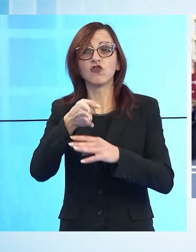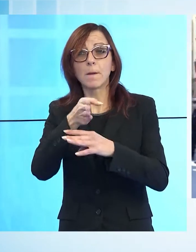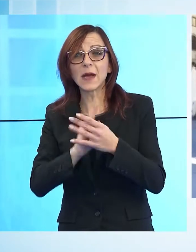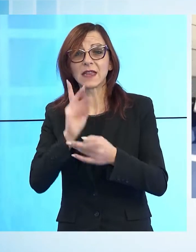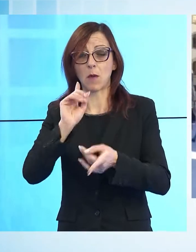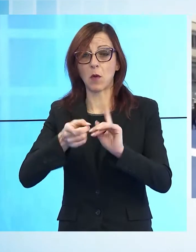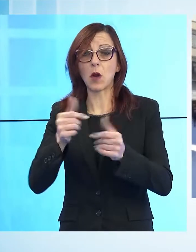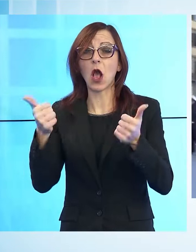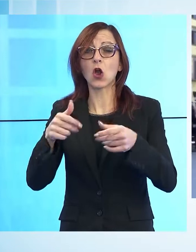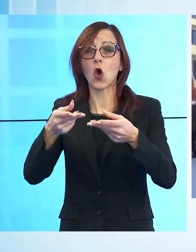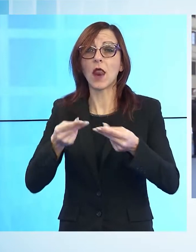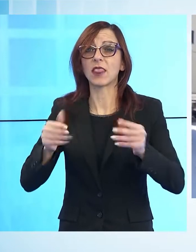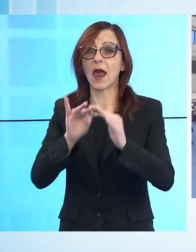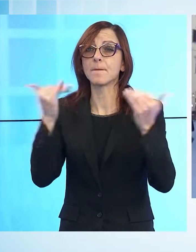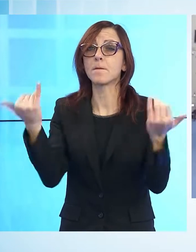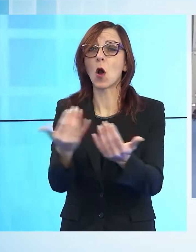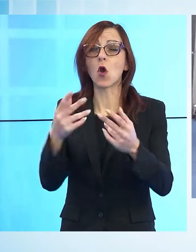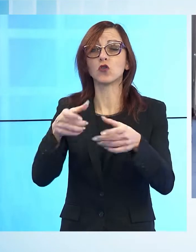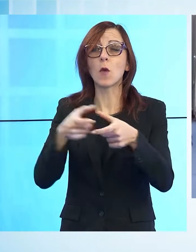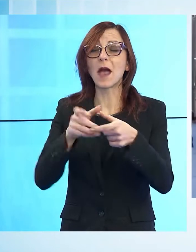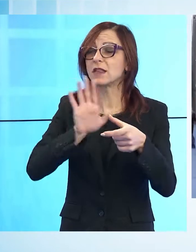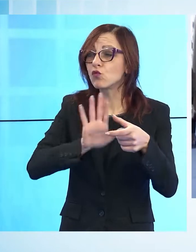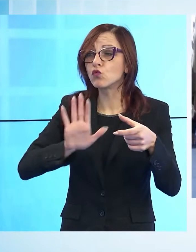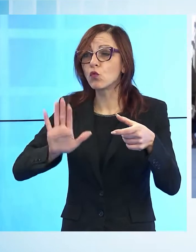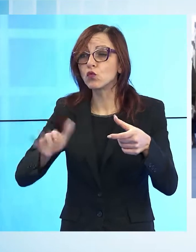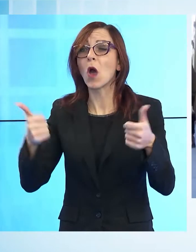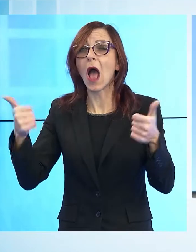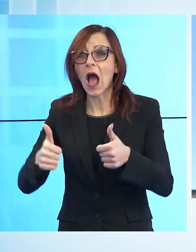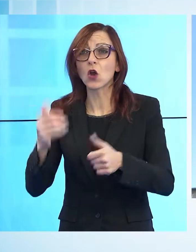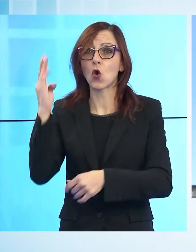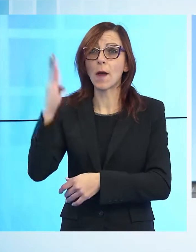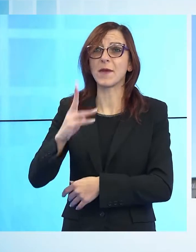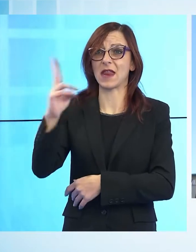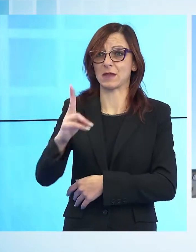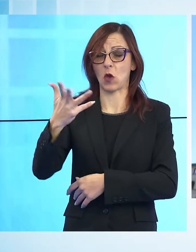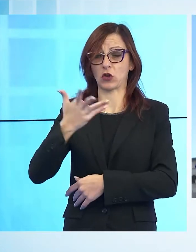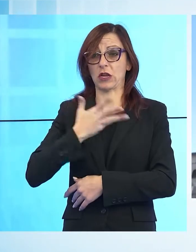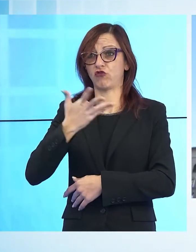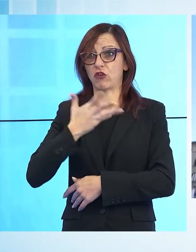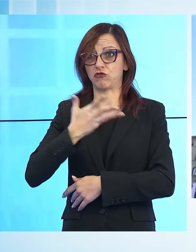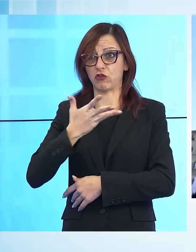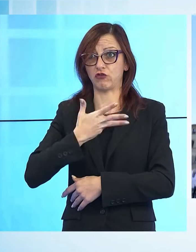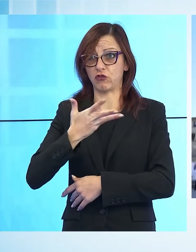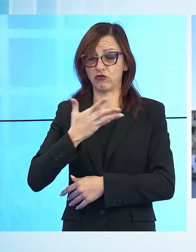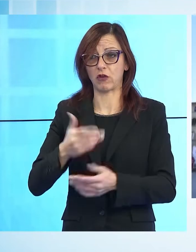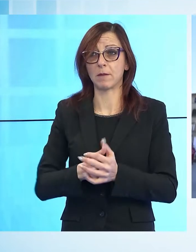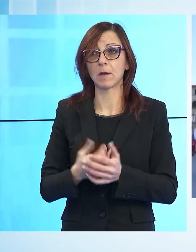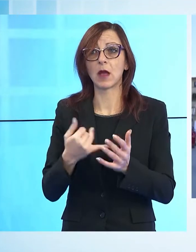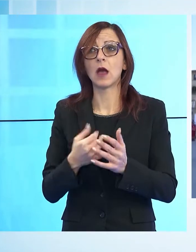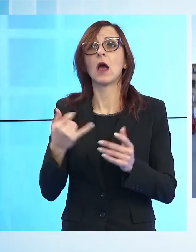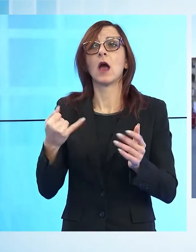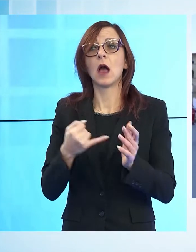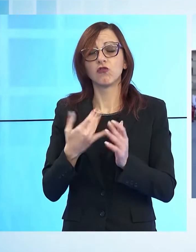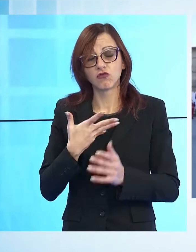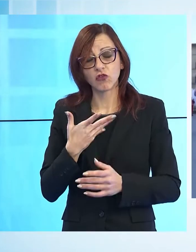popolazione della terra vive in paesi in cui l'ordinamento penale chiede come estrema razza, ma comunque la pena di